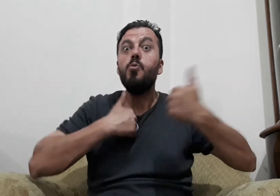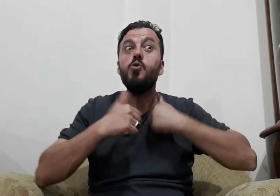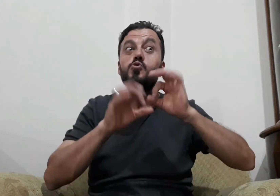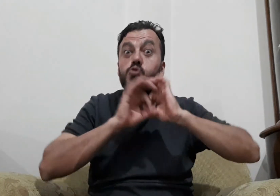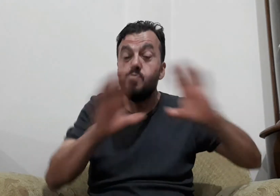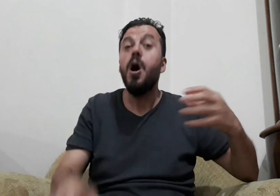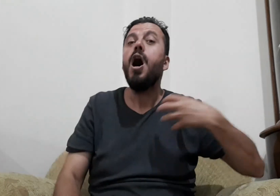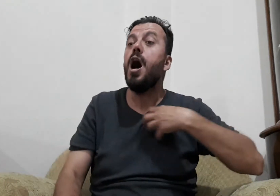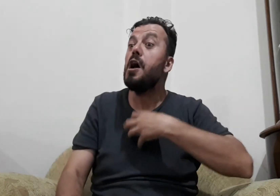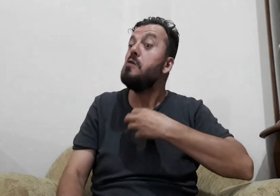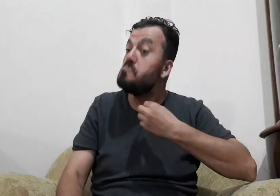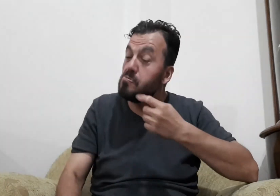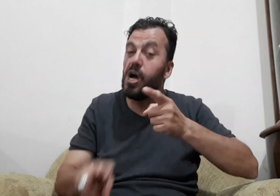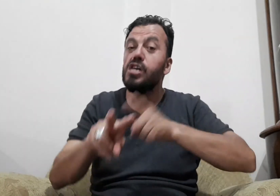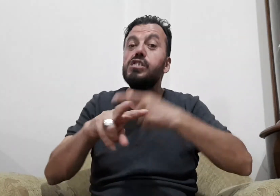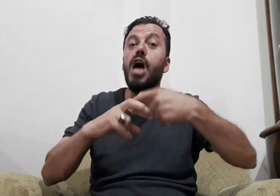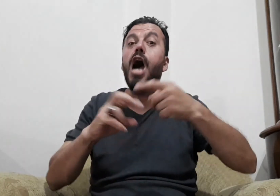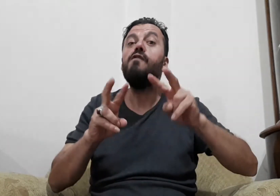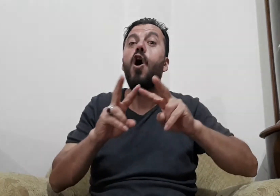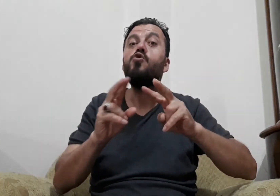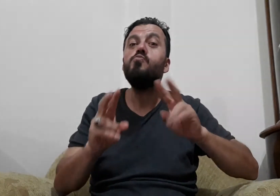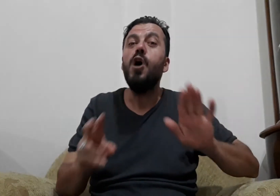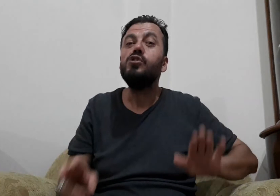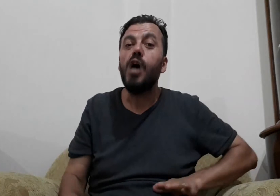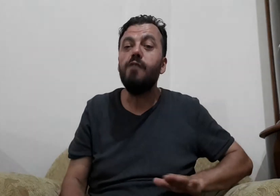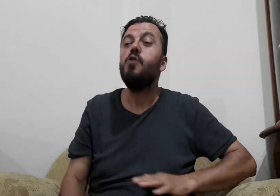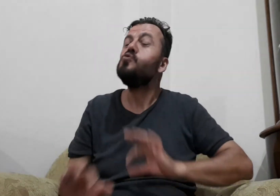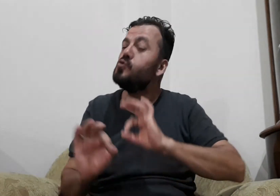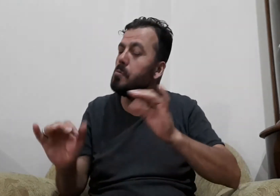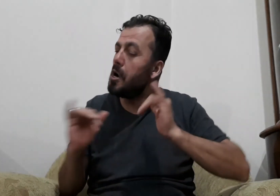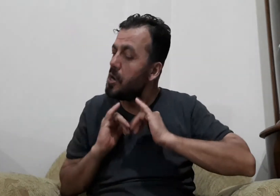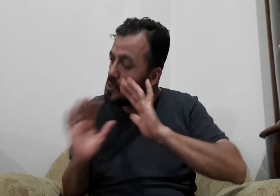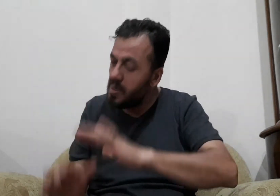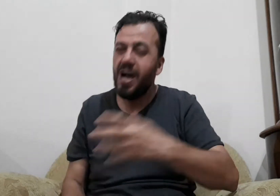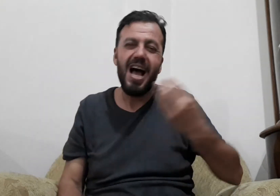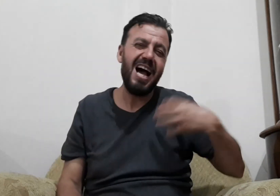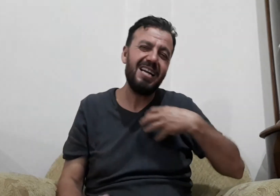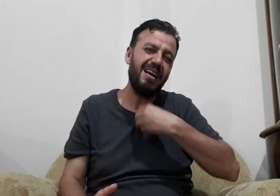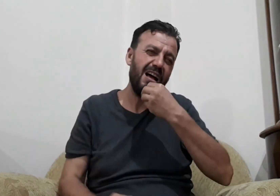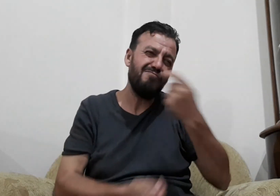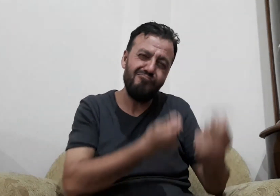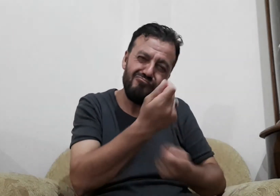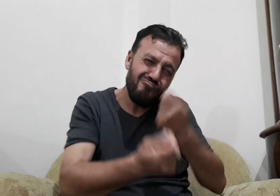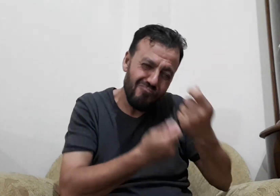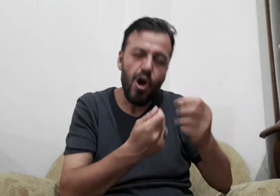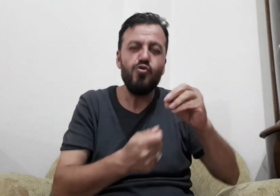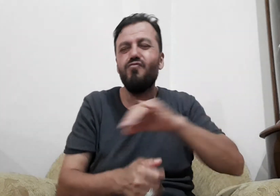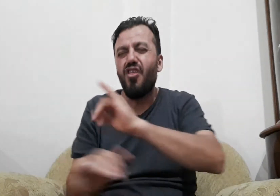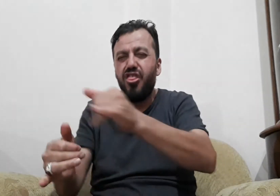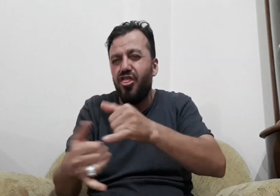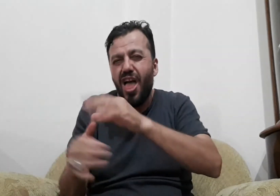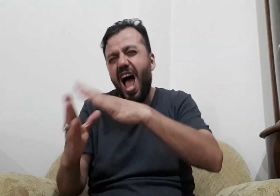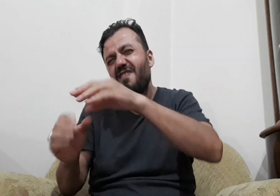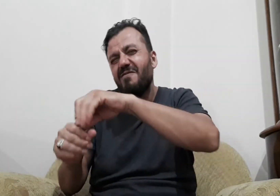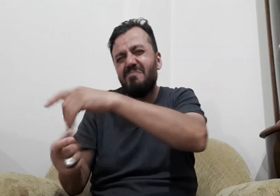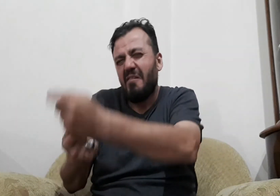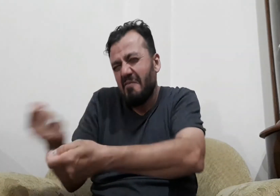sonra çocuk çocuk annesine gidip demiş ki anne işte ben öğretmenim ne yaptıysa onu yaptım kesin her şey